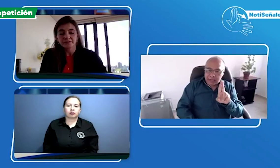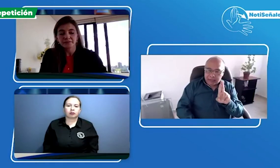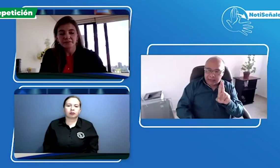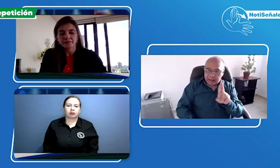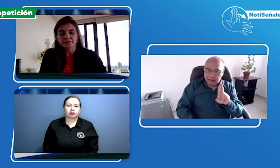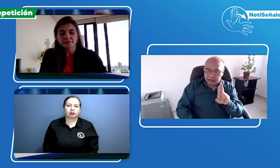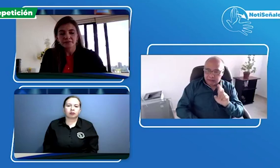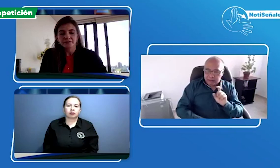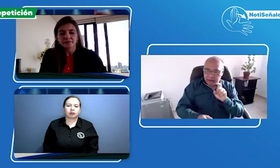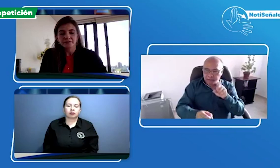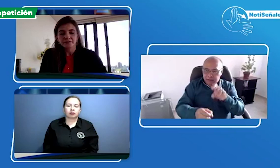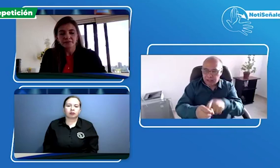famisanar